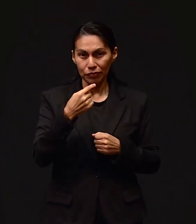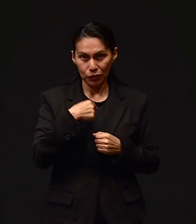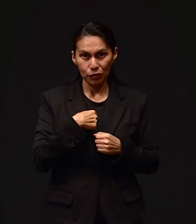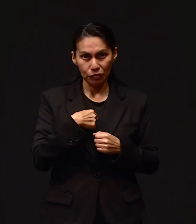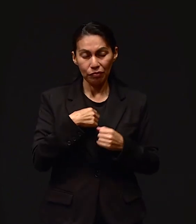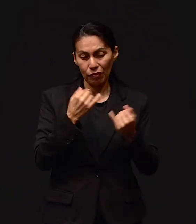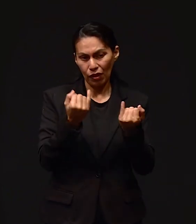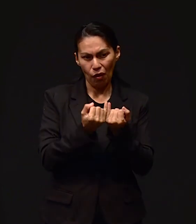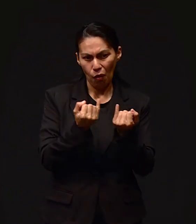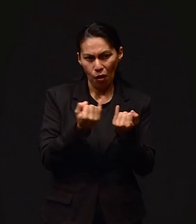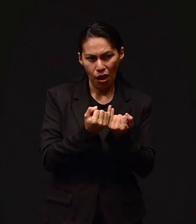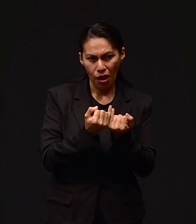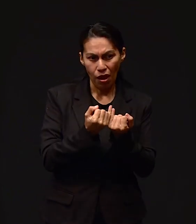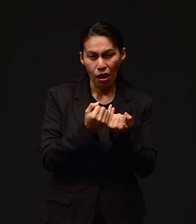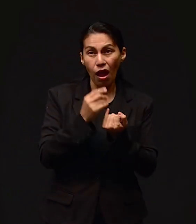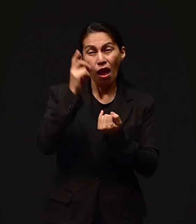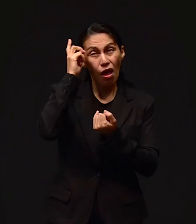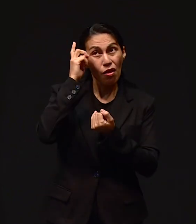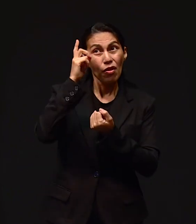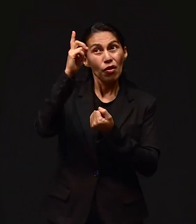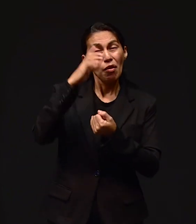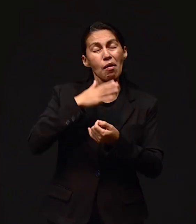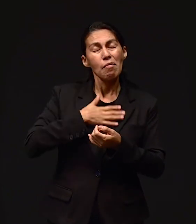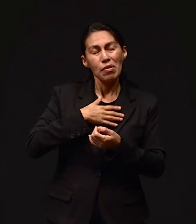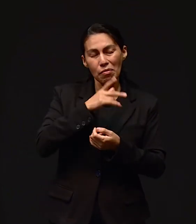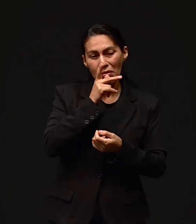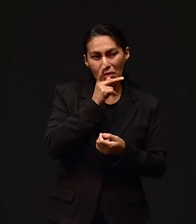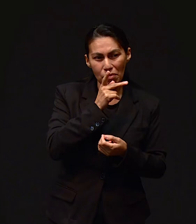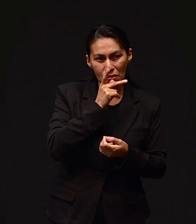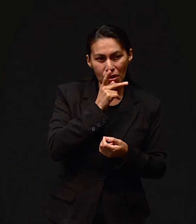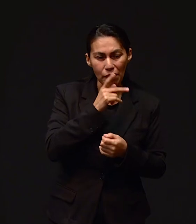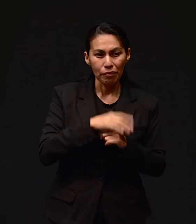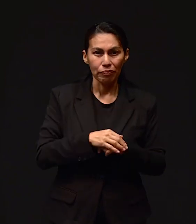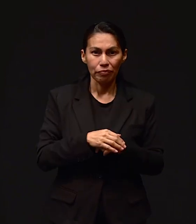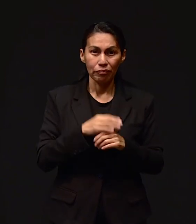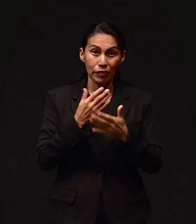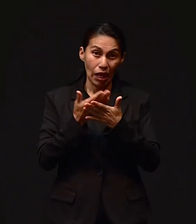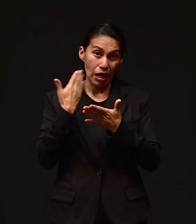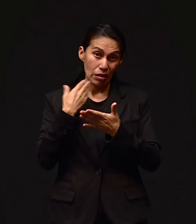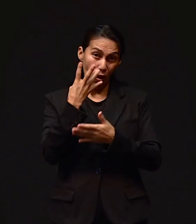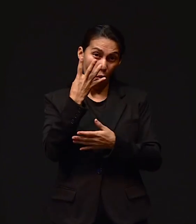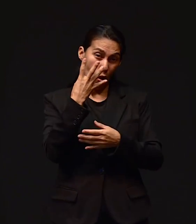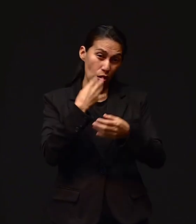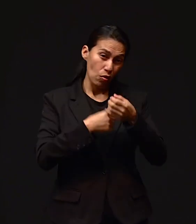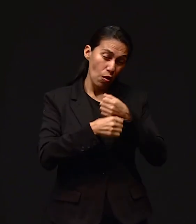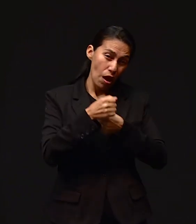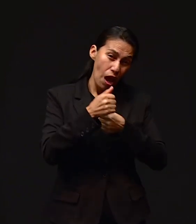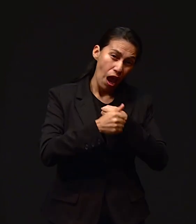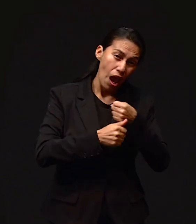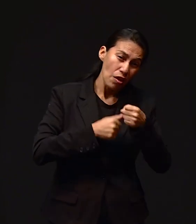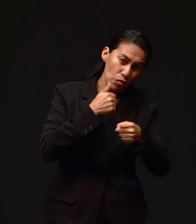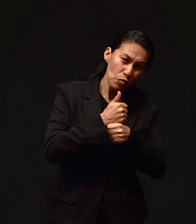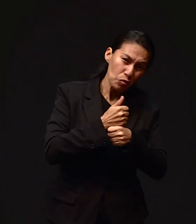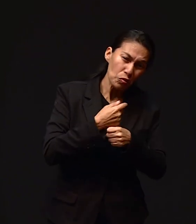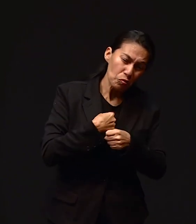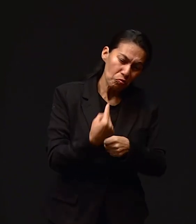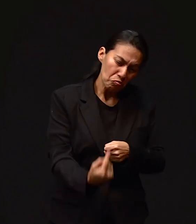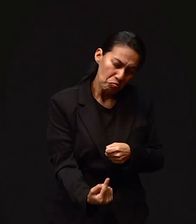yo también tomé a Dios como mi padre, porque a la edad de cuatro años perdí a mi padre.